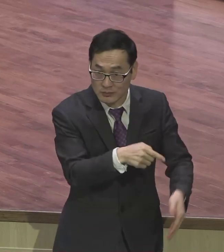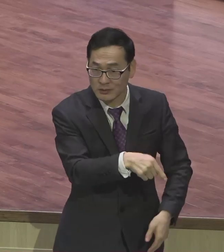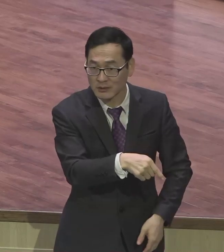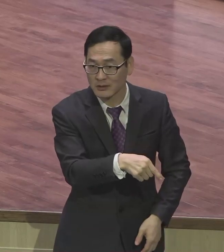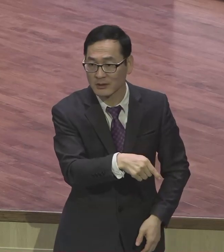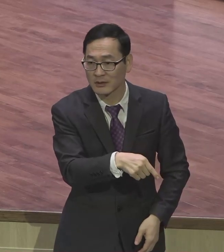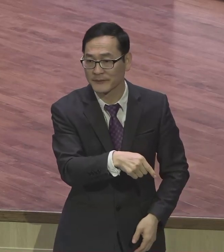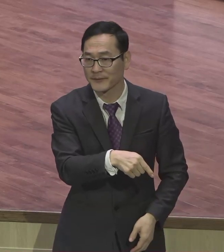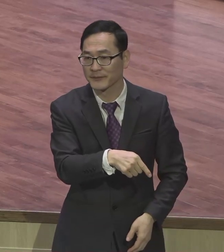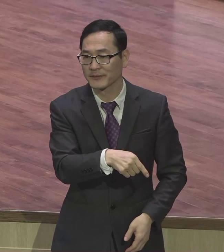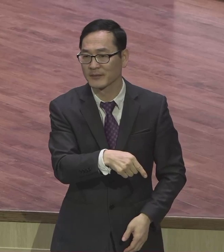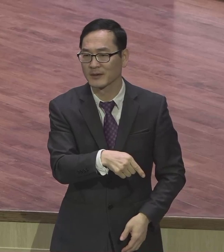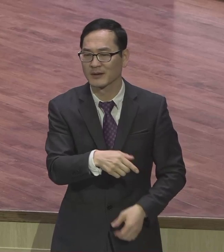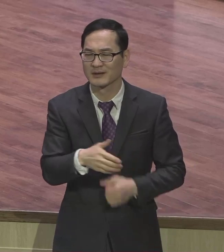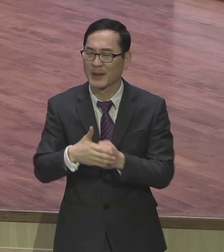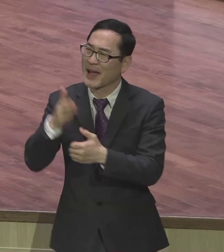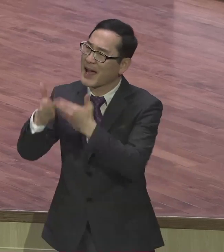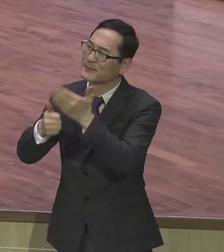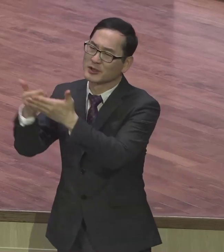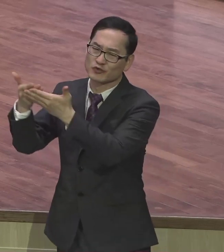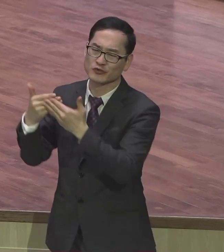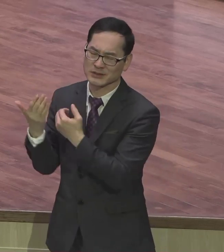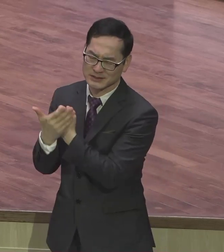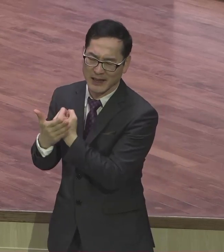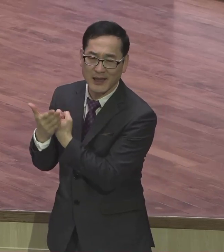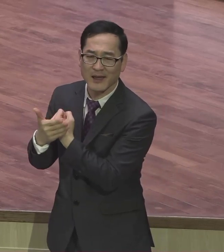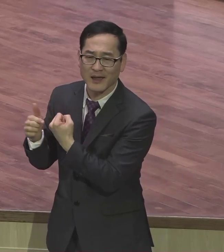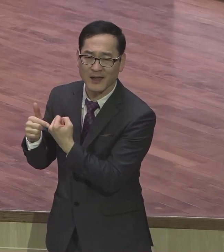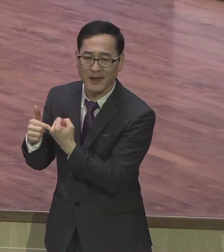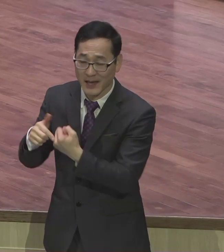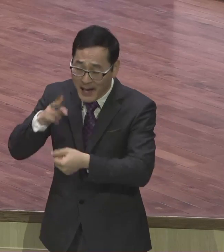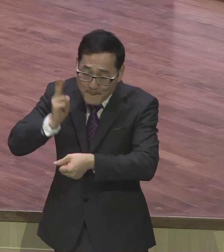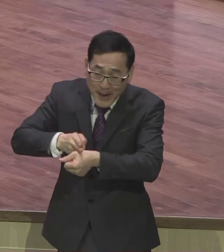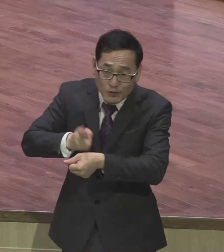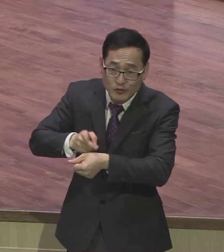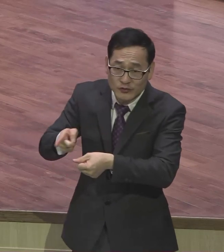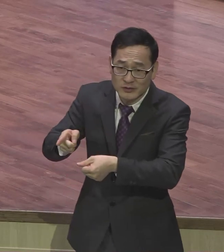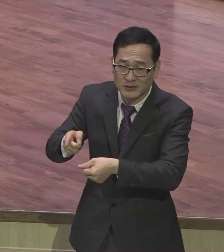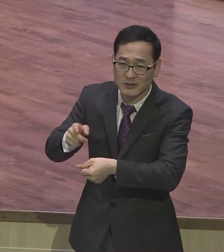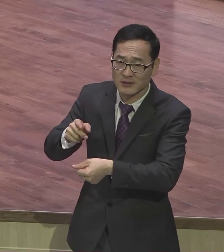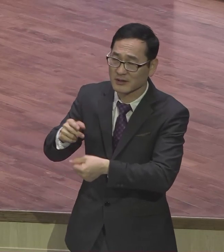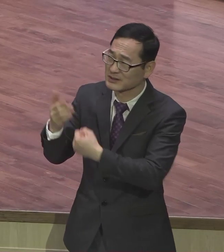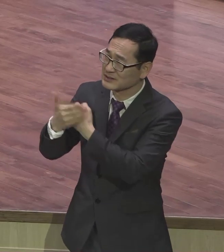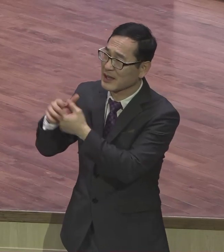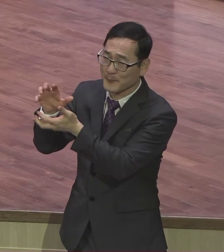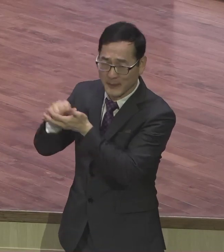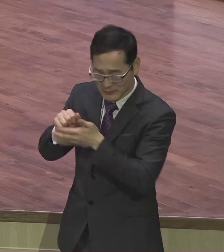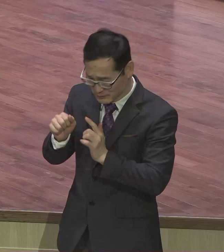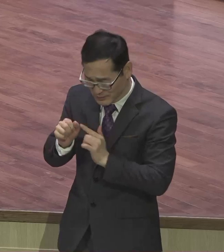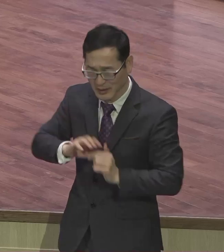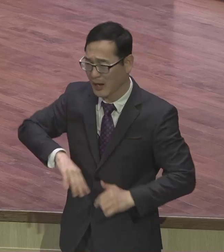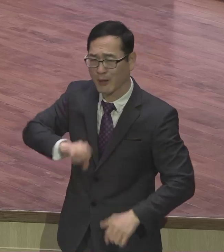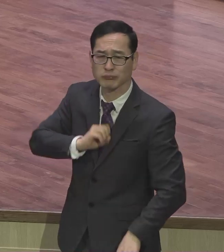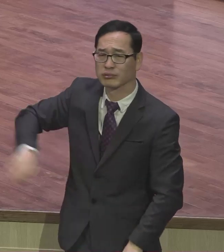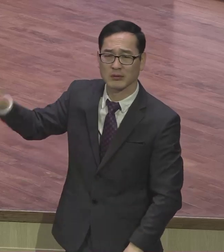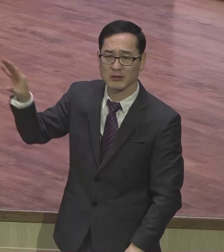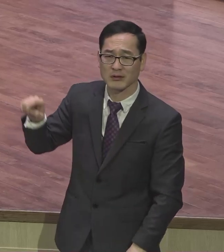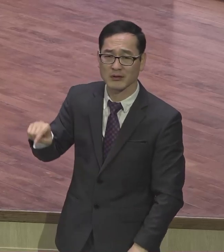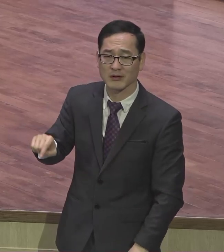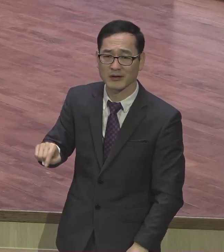그러니 이 하나님이신 이 바울을 통해 준 이 어마어마한 메시지 하나님께서 그리스도 통해 주신 모든 축복 싹 다